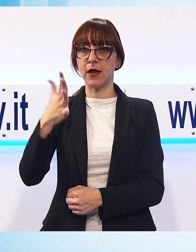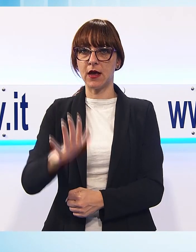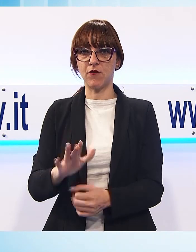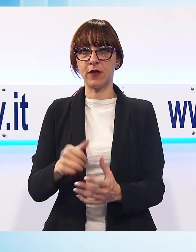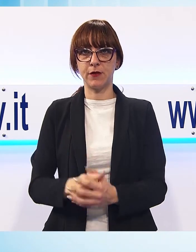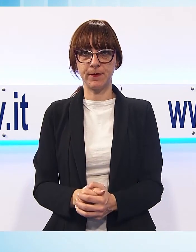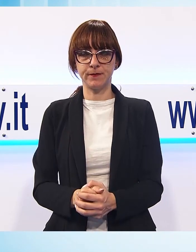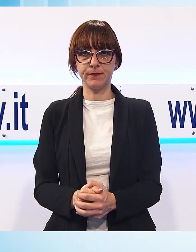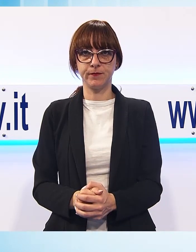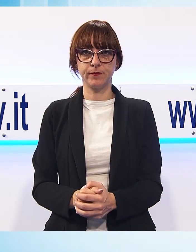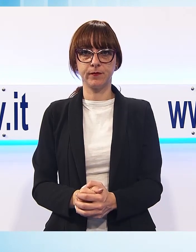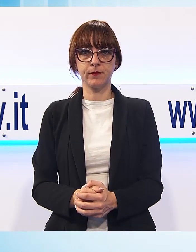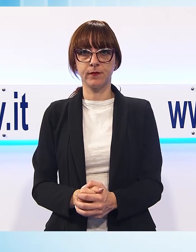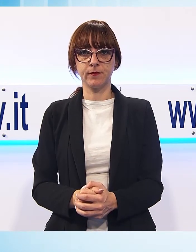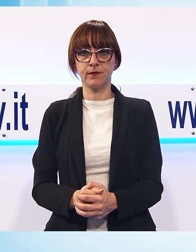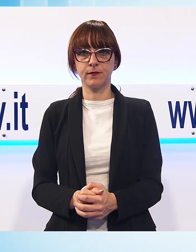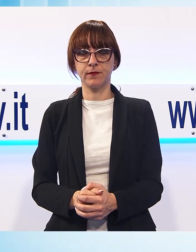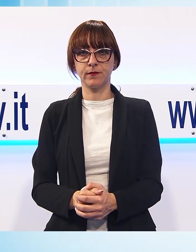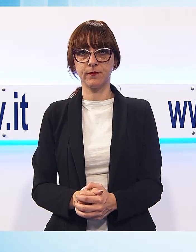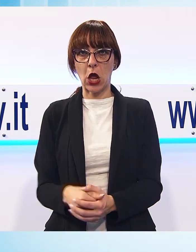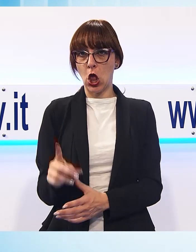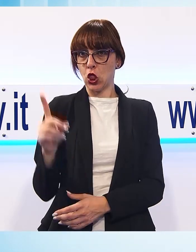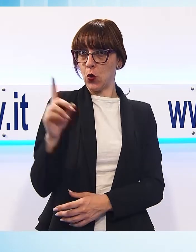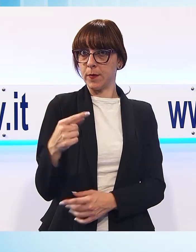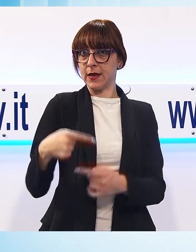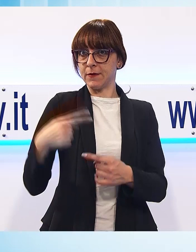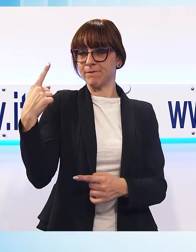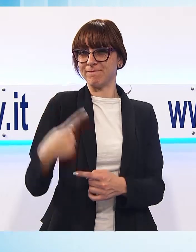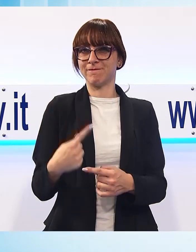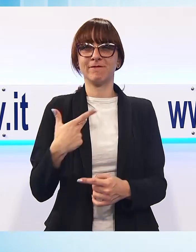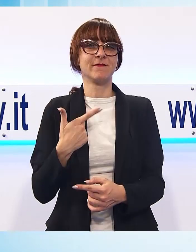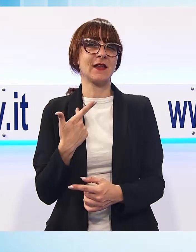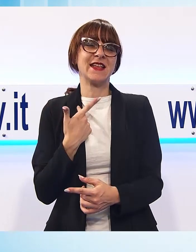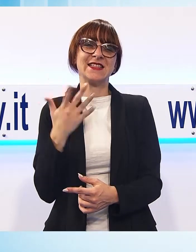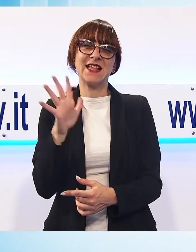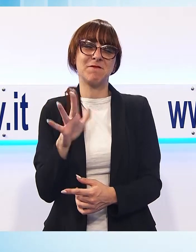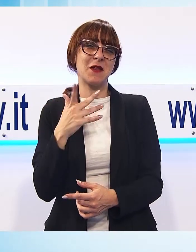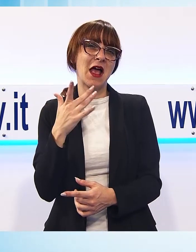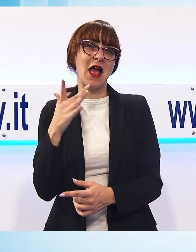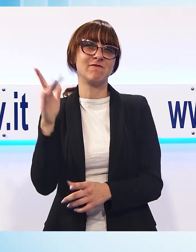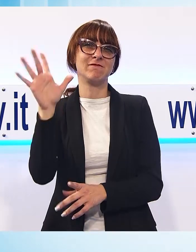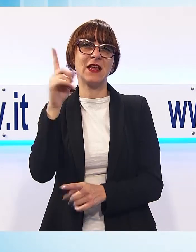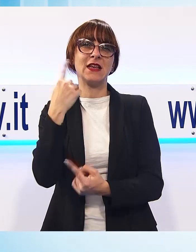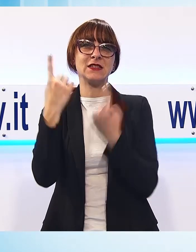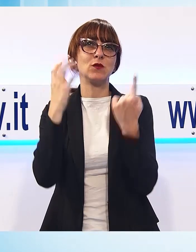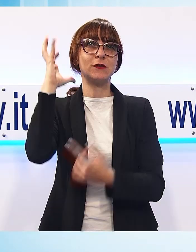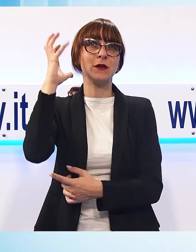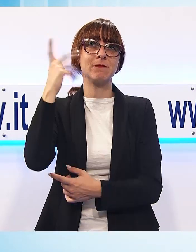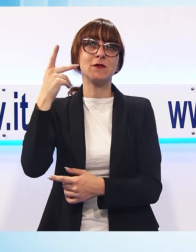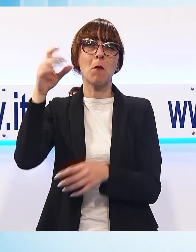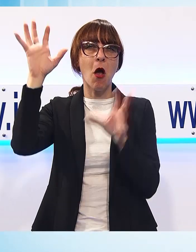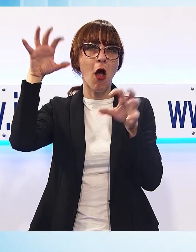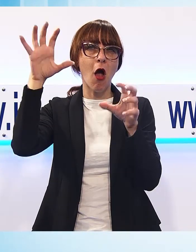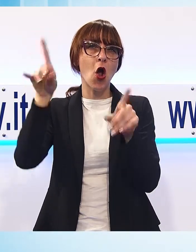Galeotti. Domenica scorsa, in una giornata meteorologicamente parlando più britannica che barghigiana, si è conclusa la settimana